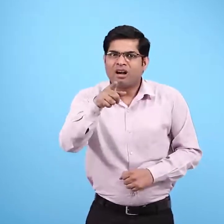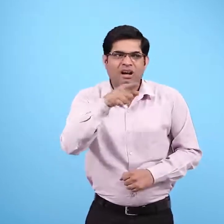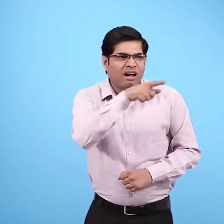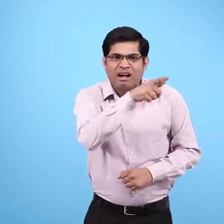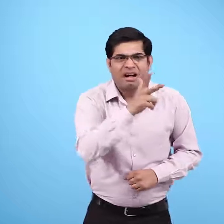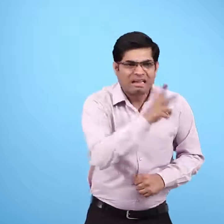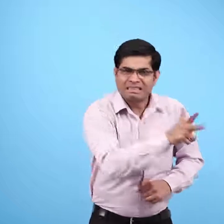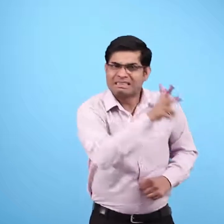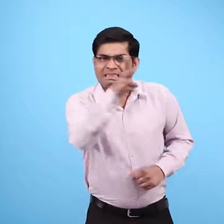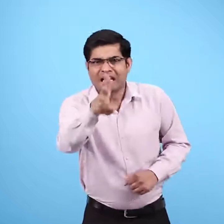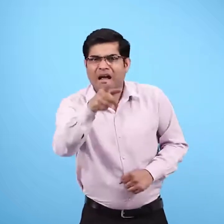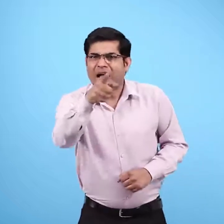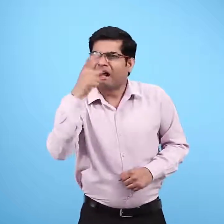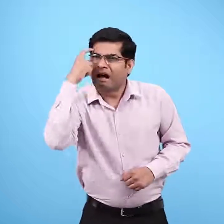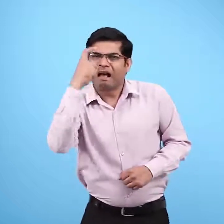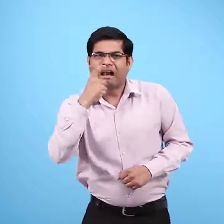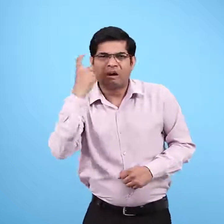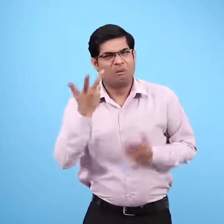सोचो वे ऐसा क्यों कहते होंगे?